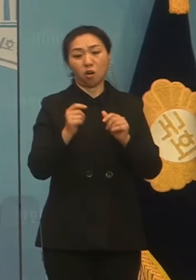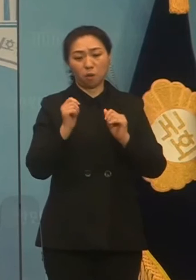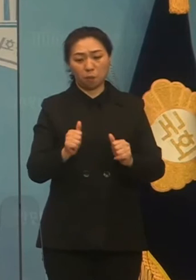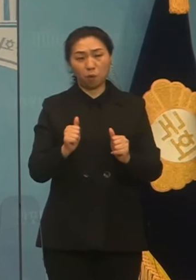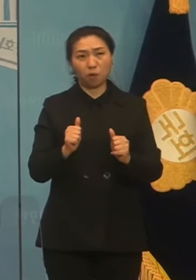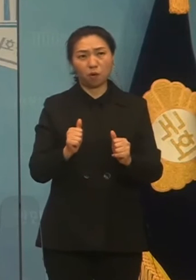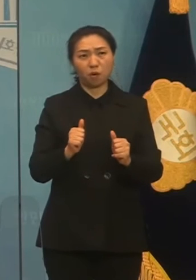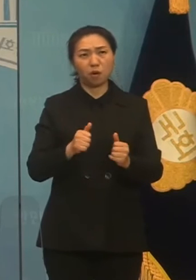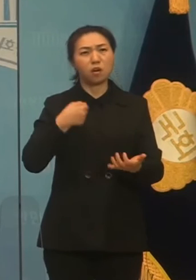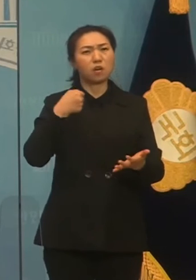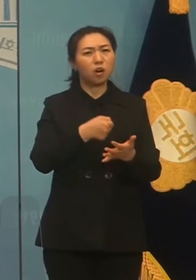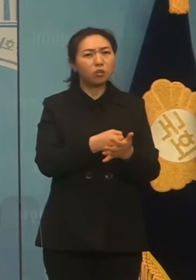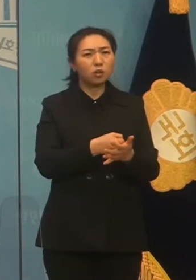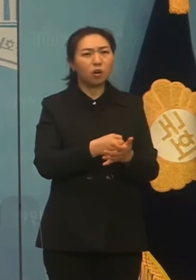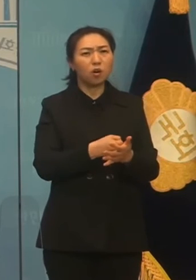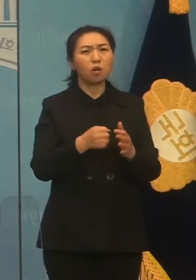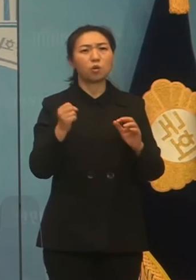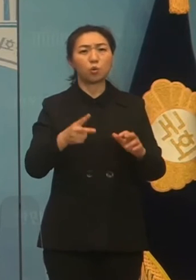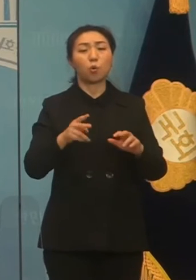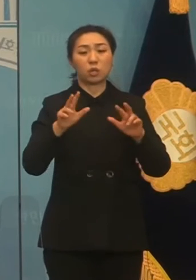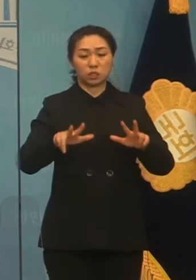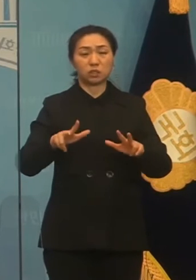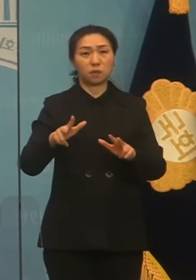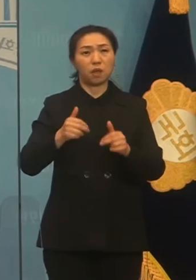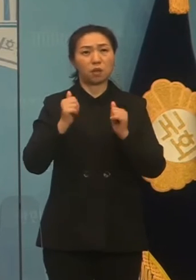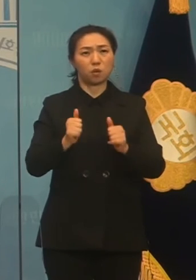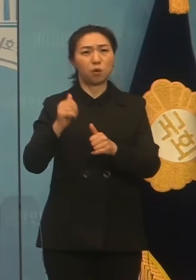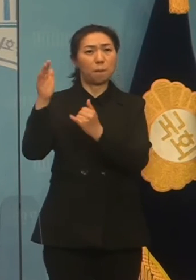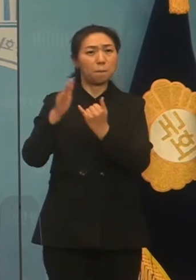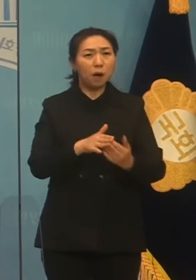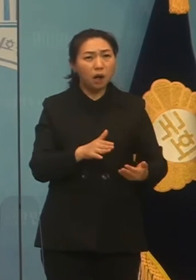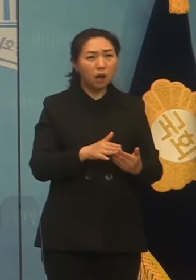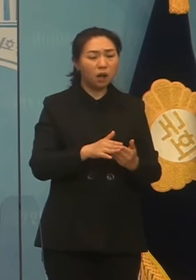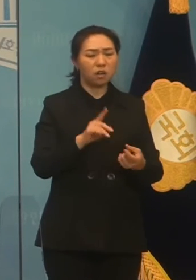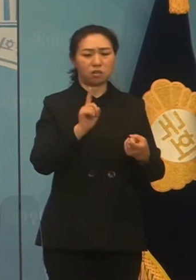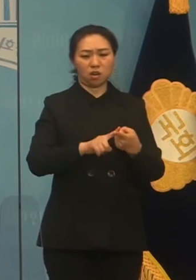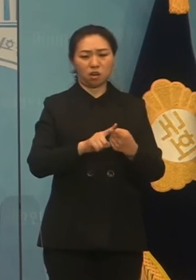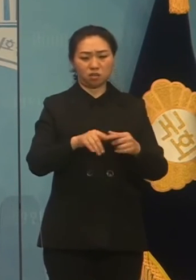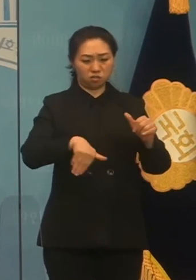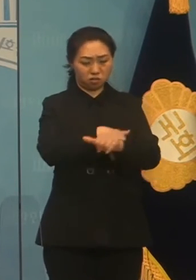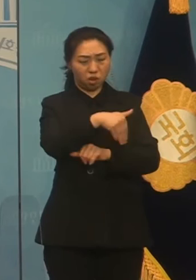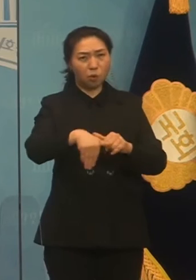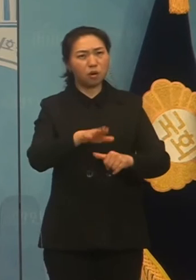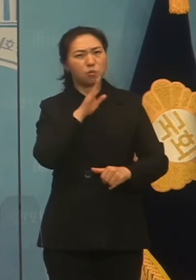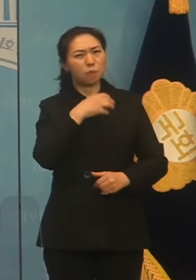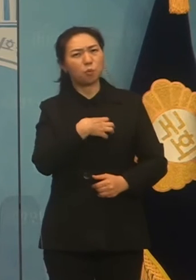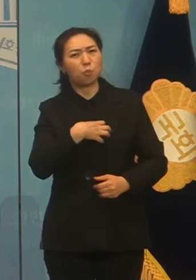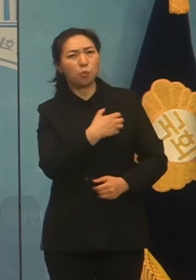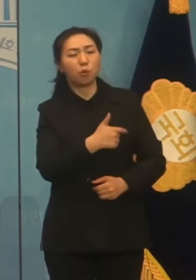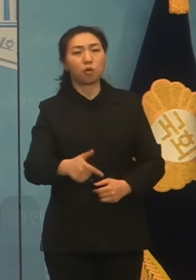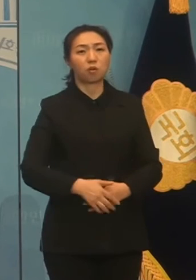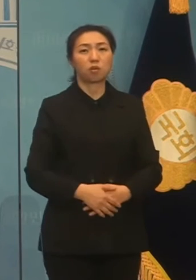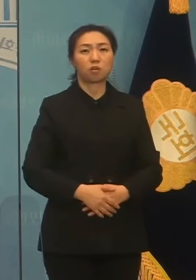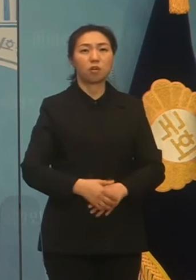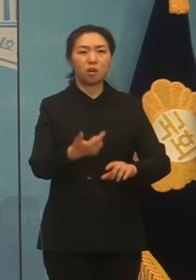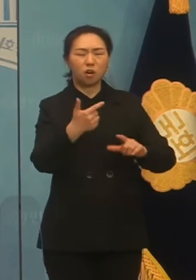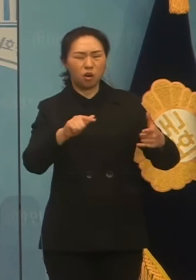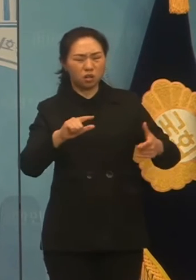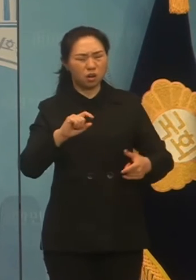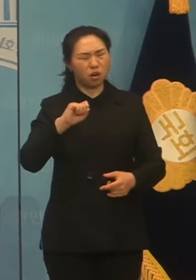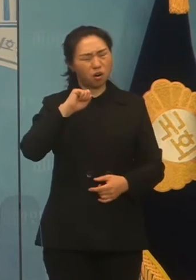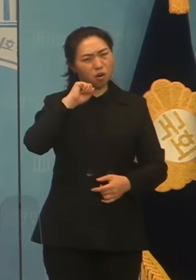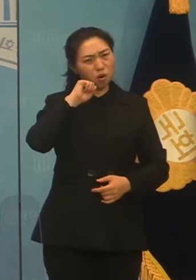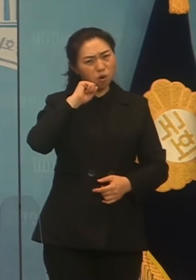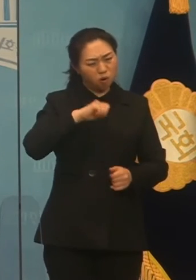판결까지 때를 맞춘 듯한 일련의 일들의 심각한 우려를 투합해 합니다. 여러 가지 업측에